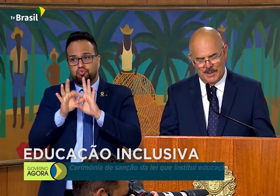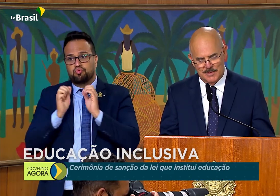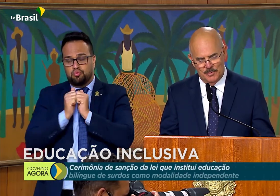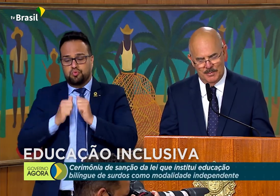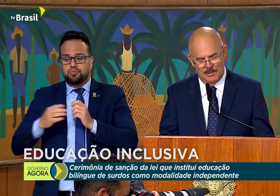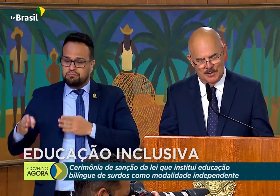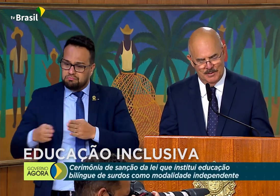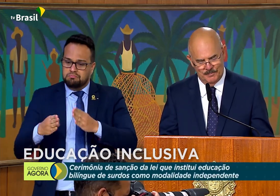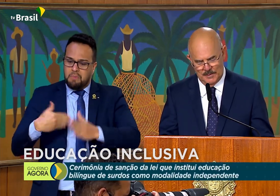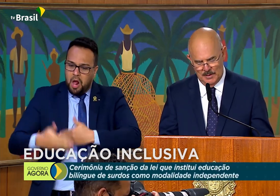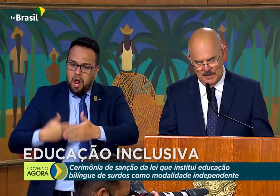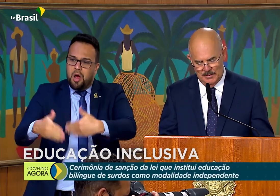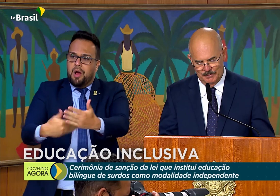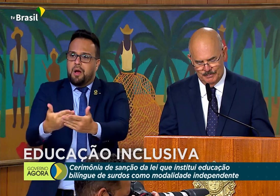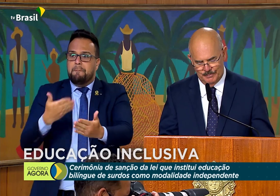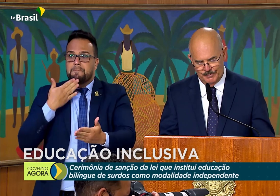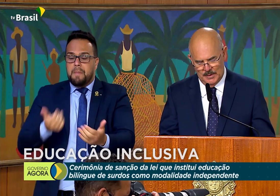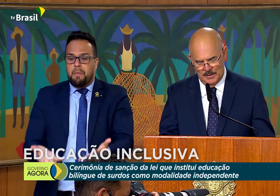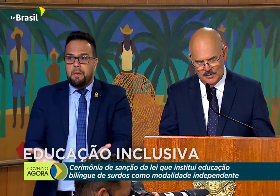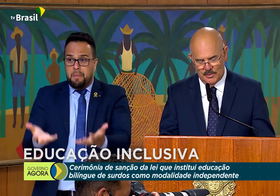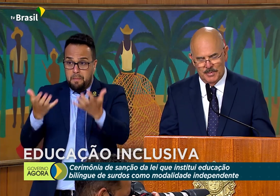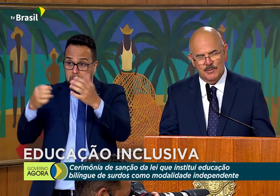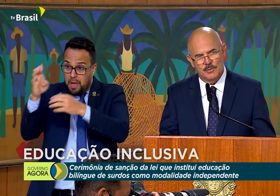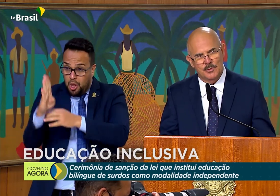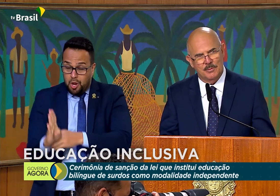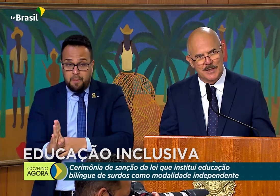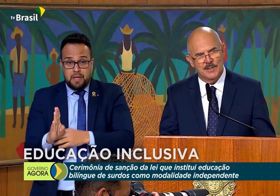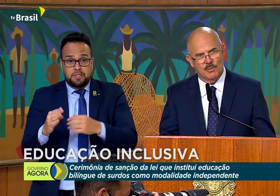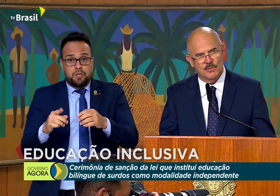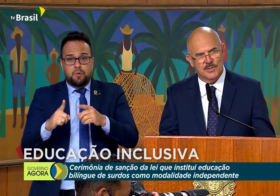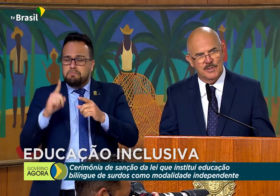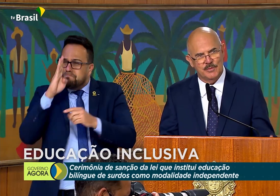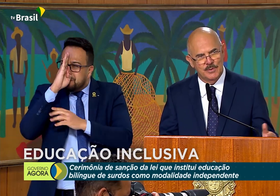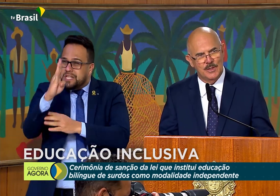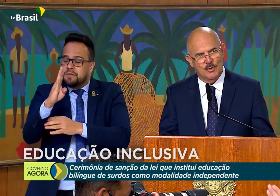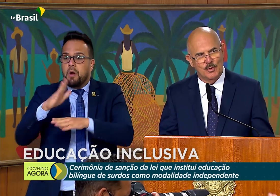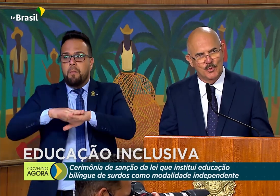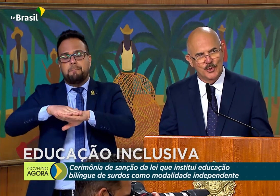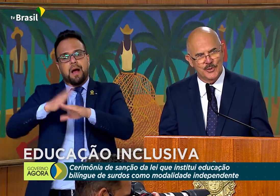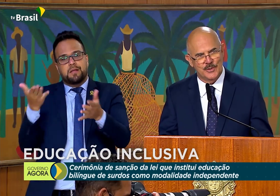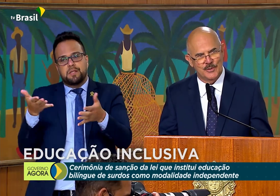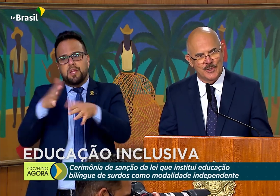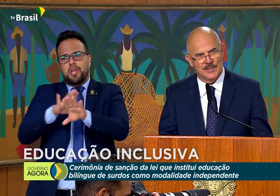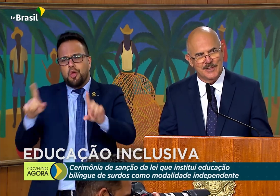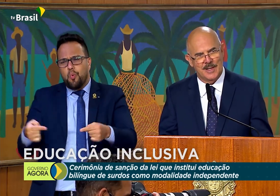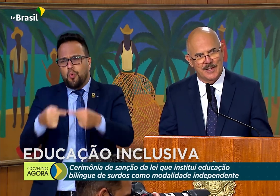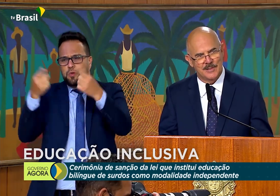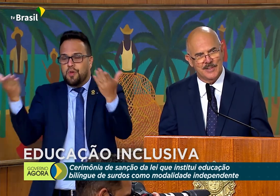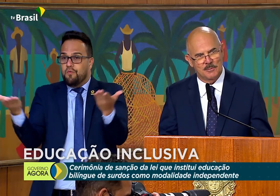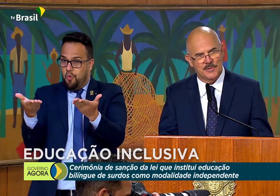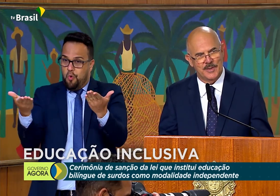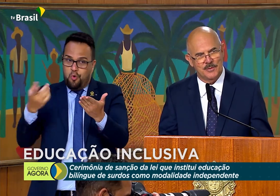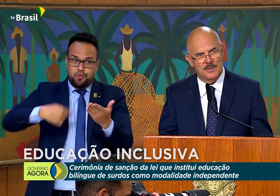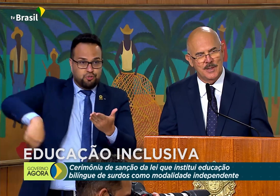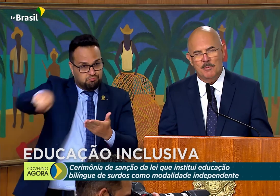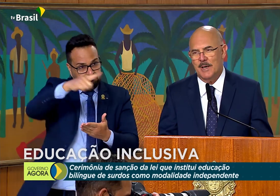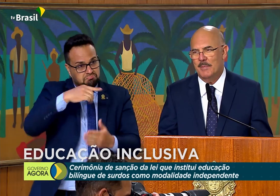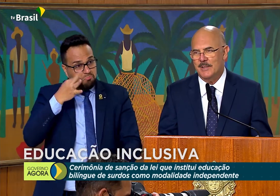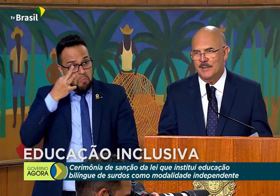um Brasil melhor e, sobretudo, mais inclusivo como hoje nós aqui estamos vendo. Parabéns